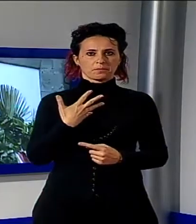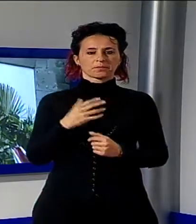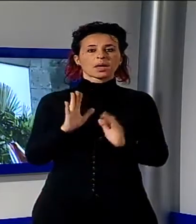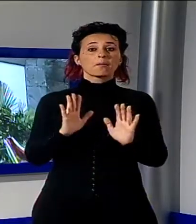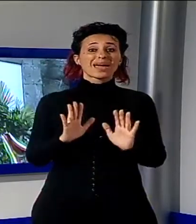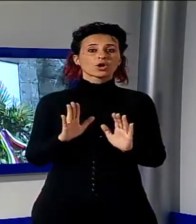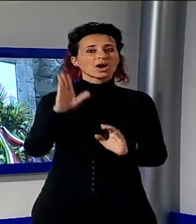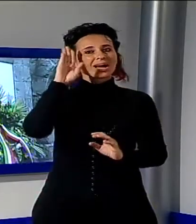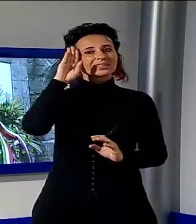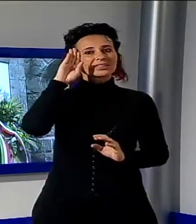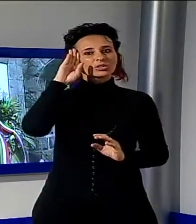ma l'attenzione non deve mai venire a meno.